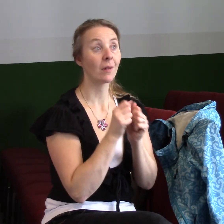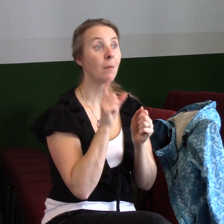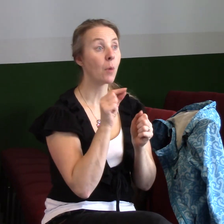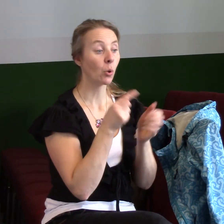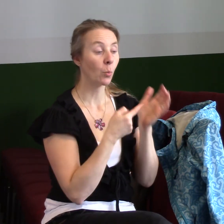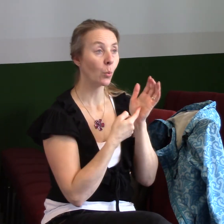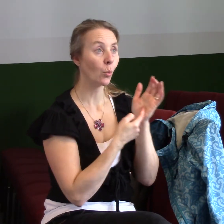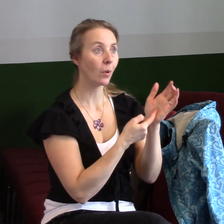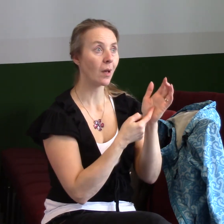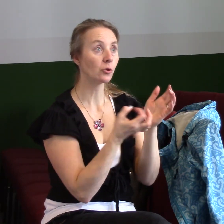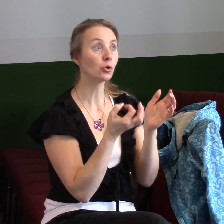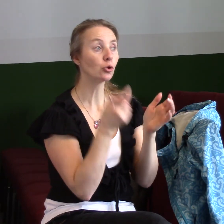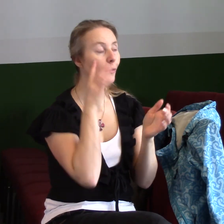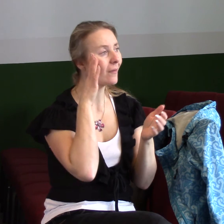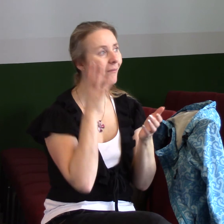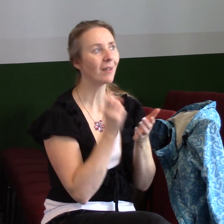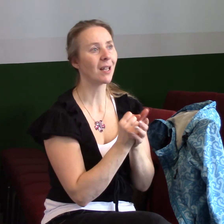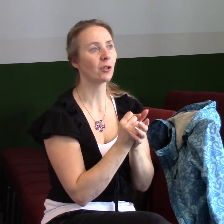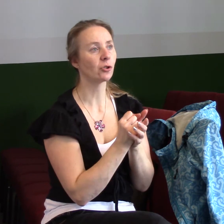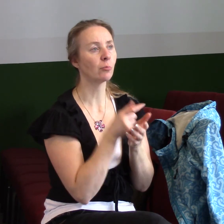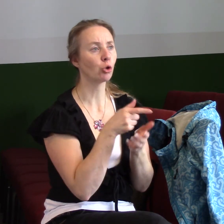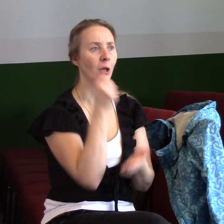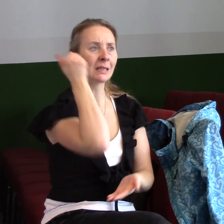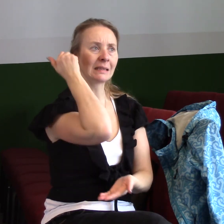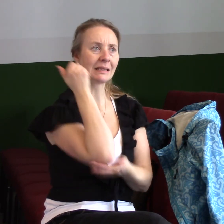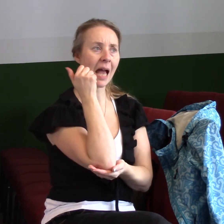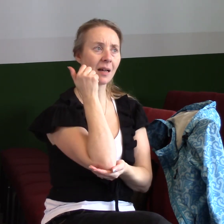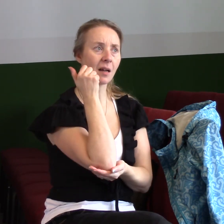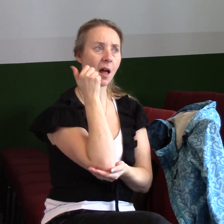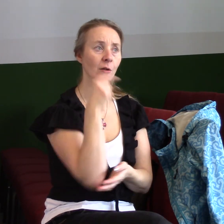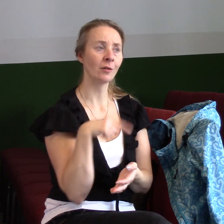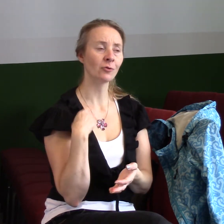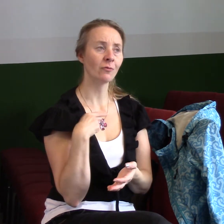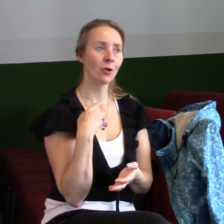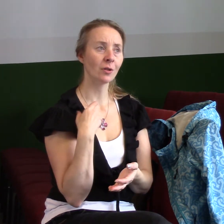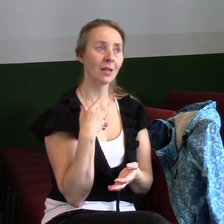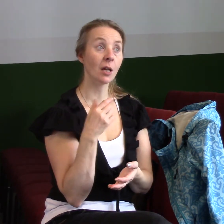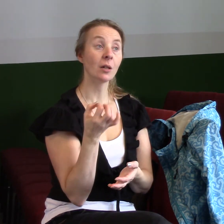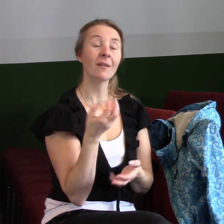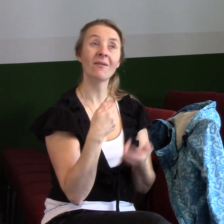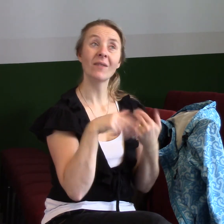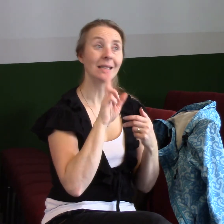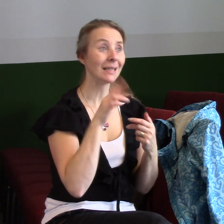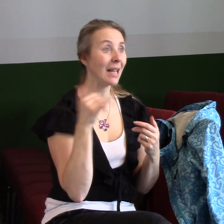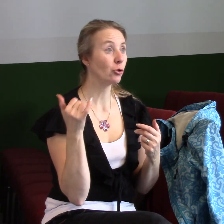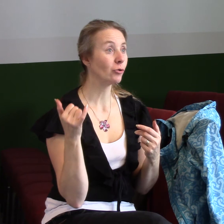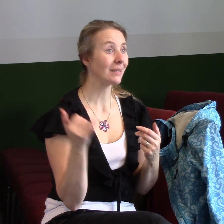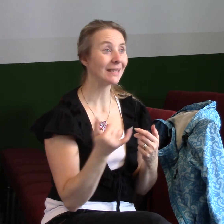věříš, to, co je základem tvého života, je cennější než zlato, než cokoliv. A ty můžeš říct, víte,